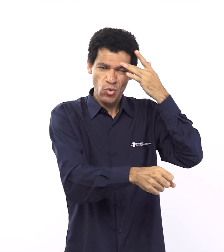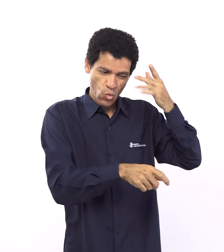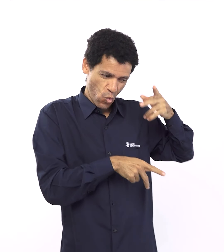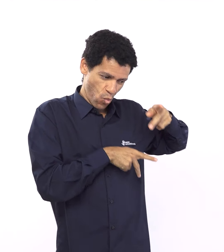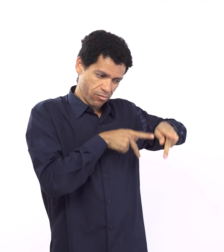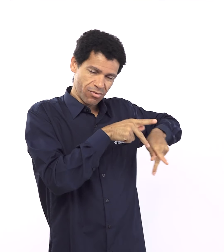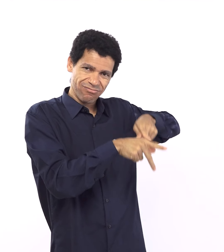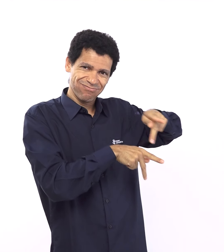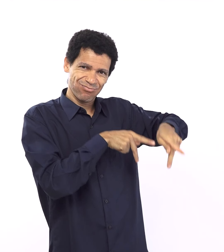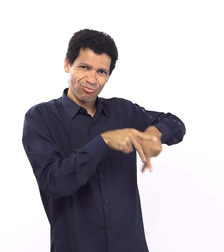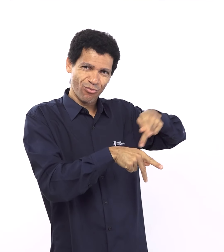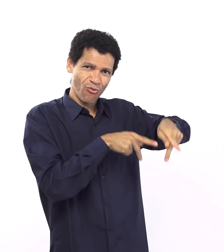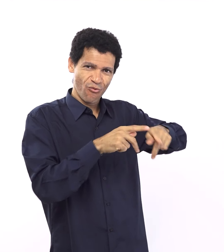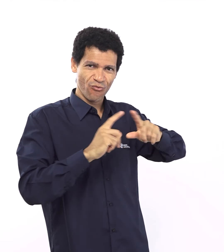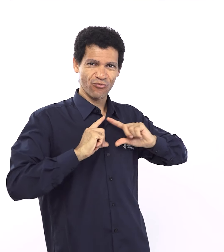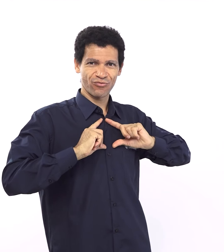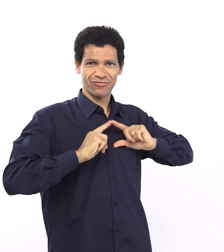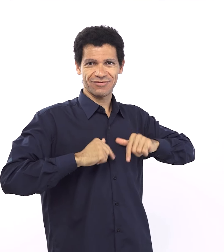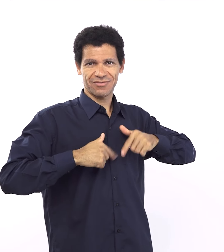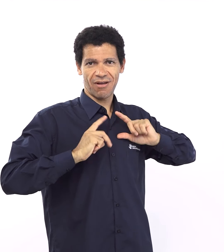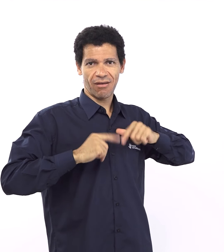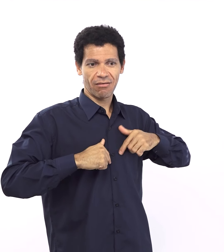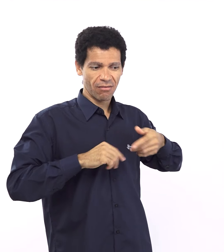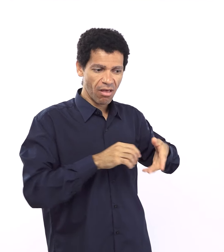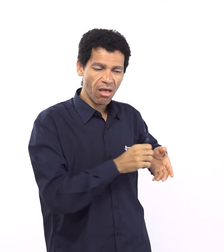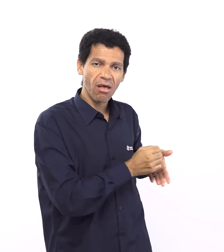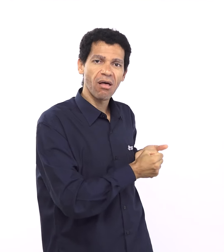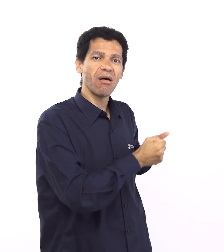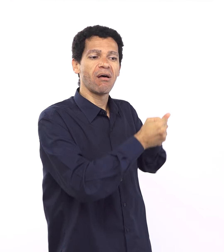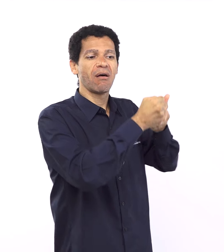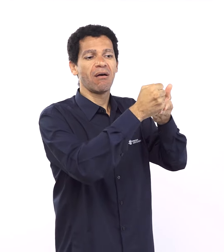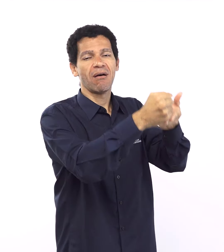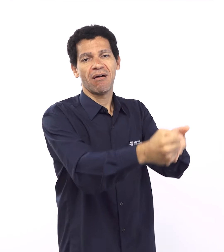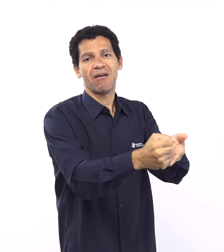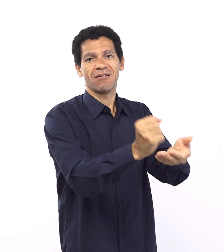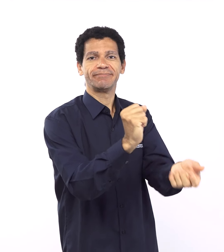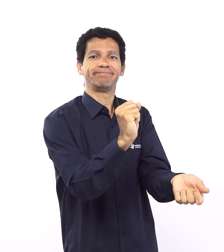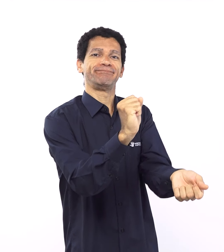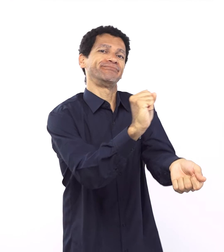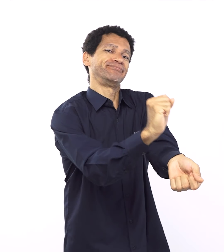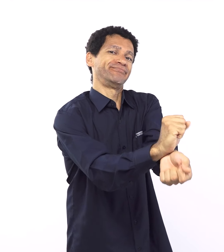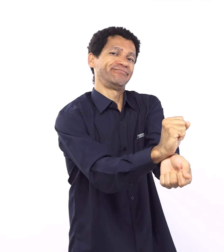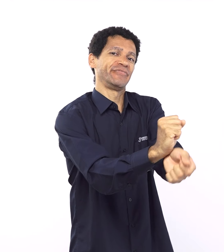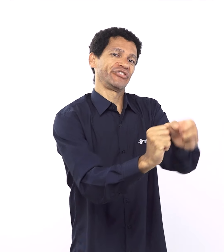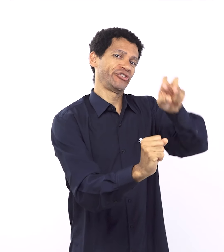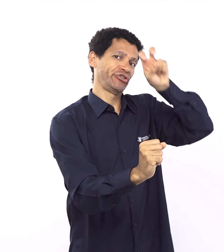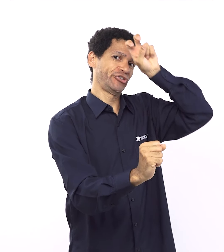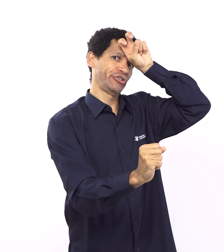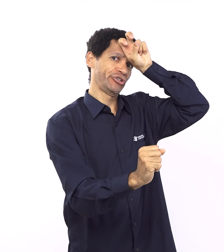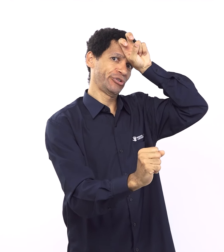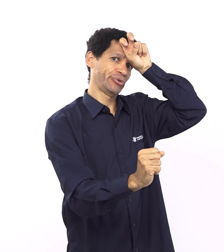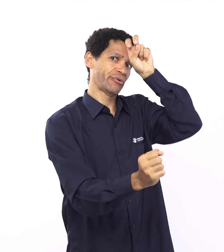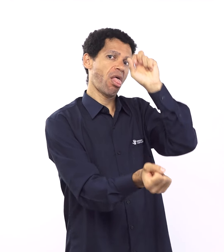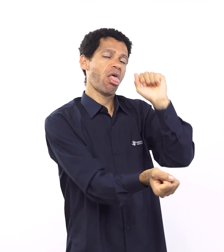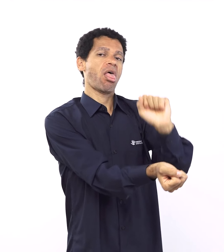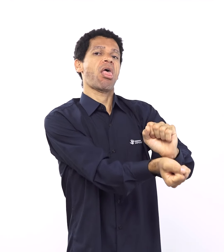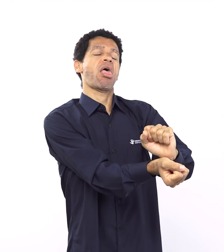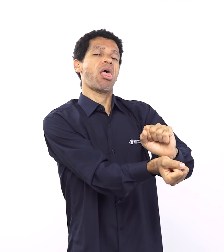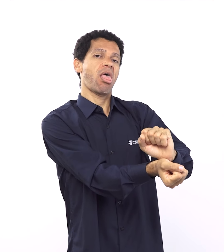paralelo feito entre Gênesis 12 de 1 a 3 ou Gênesis 12 de 1 em diante que o